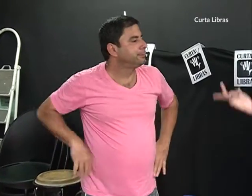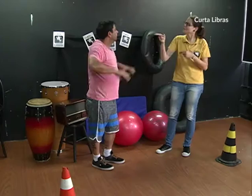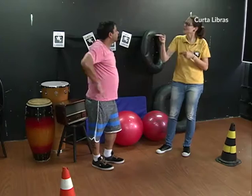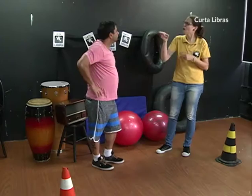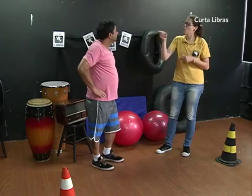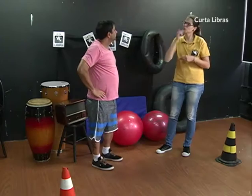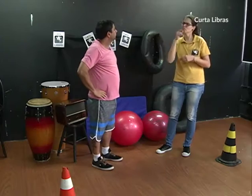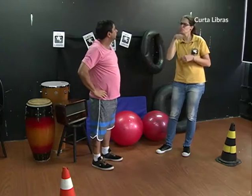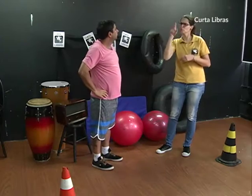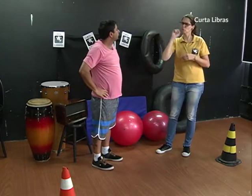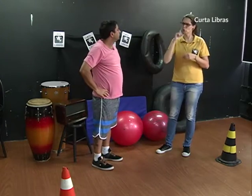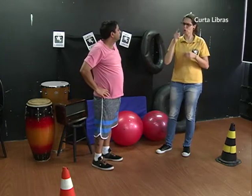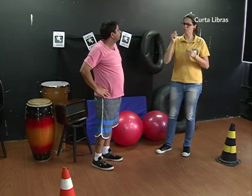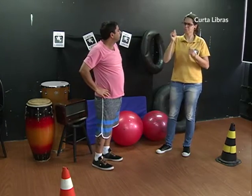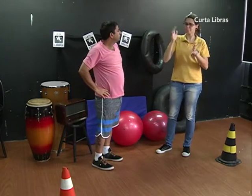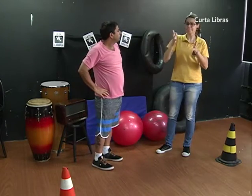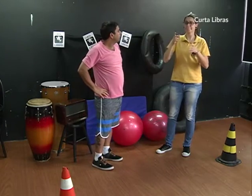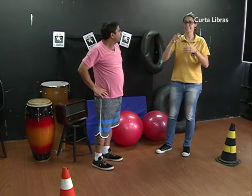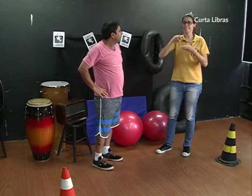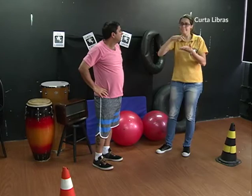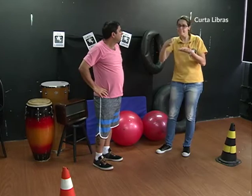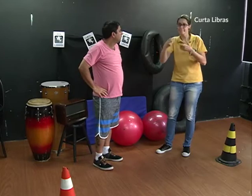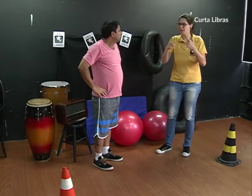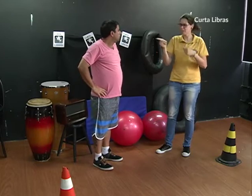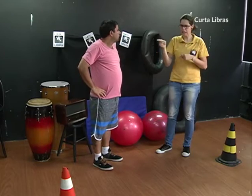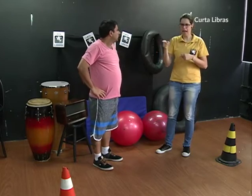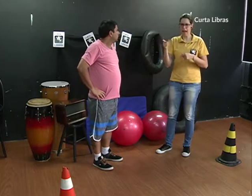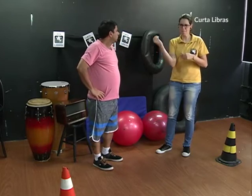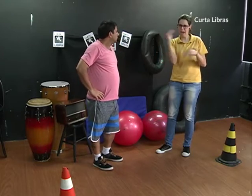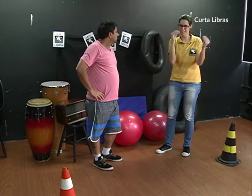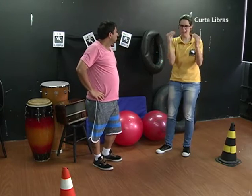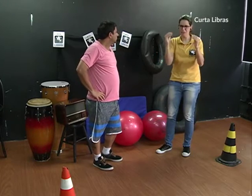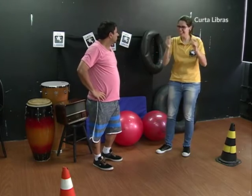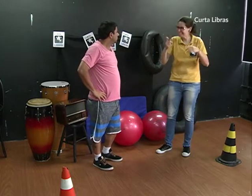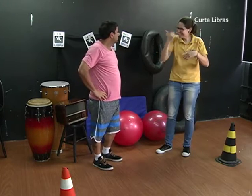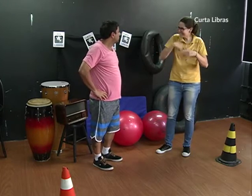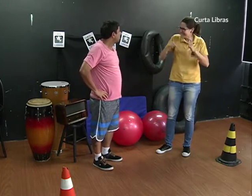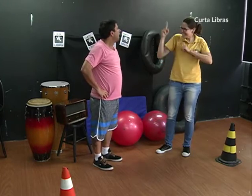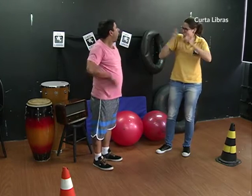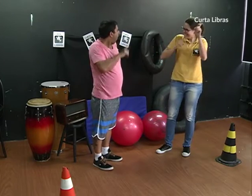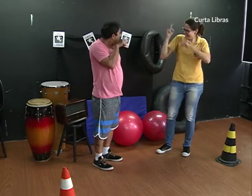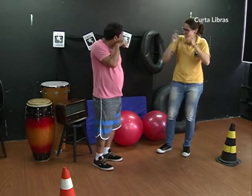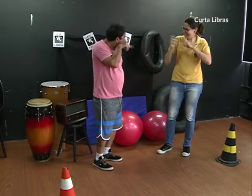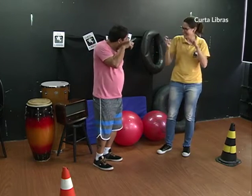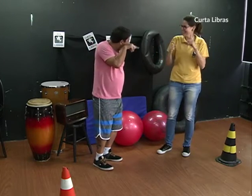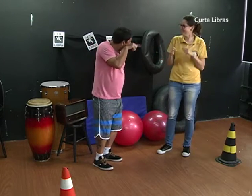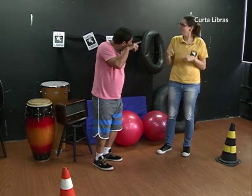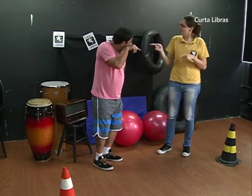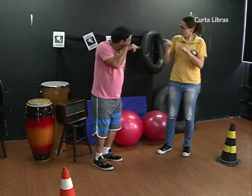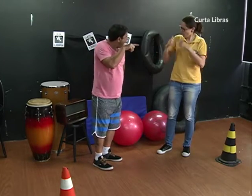Então, o surdo conta a história e você acrescenta a expressividade. Você usa o jogo corporal?